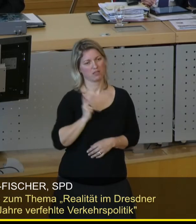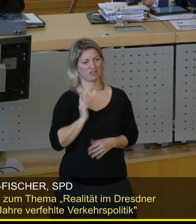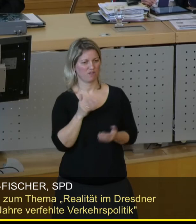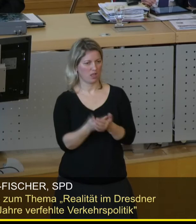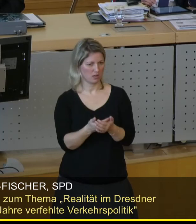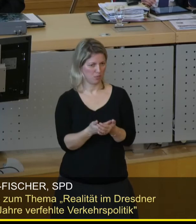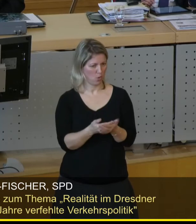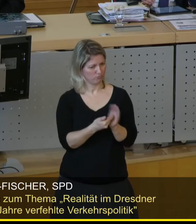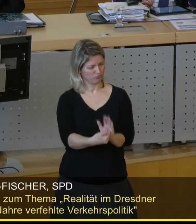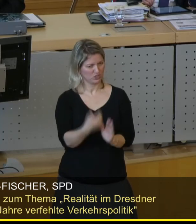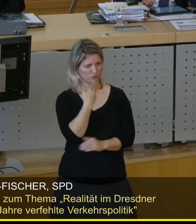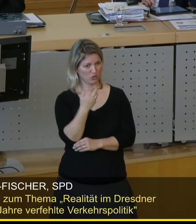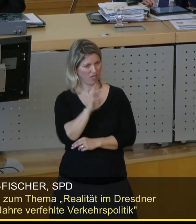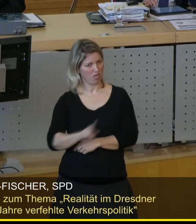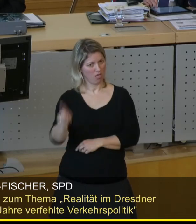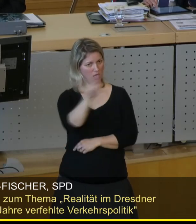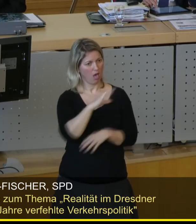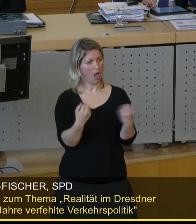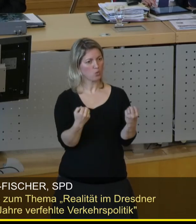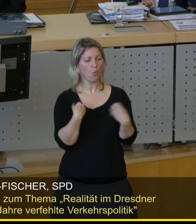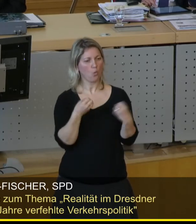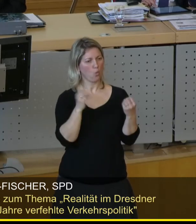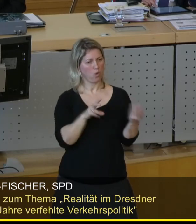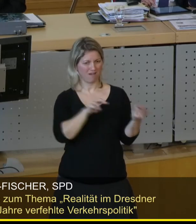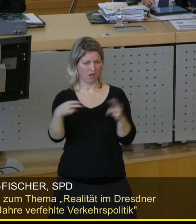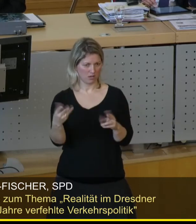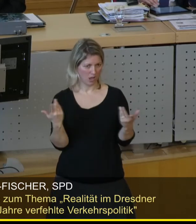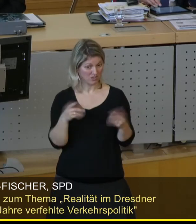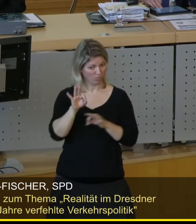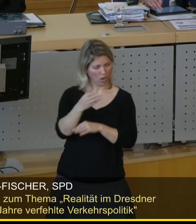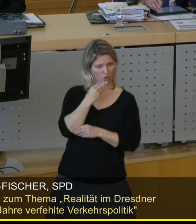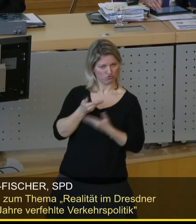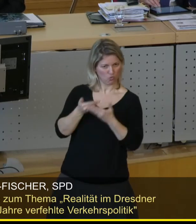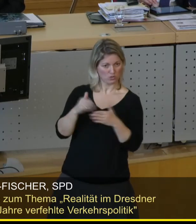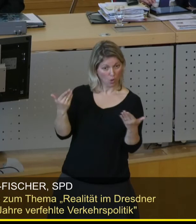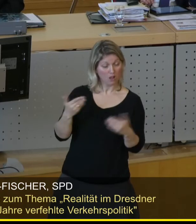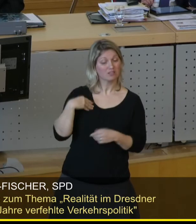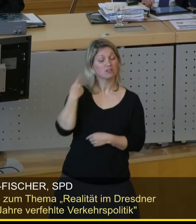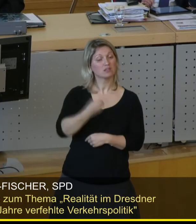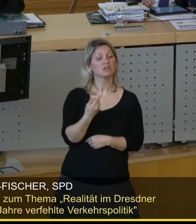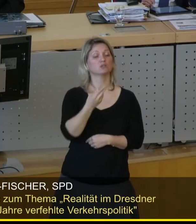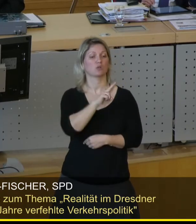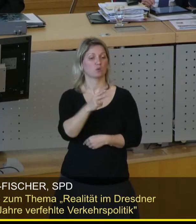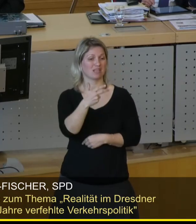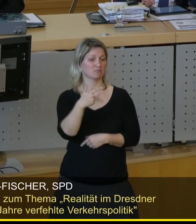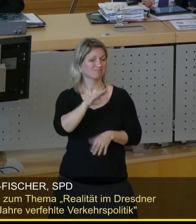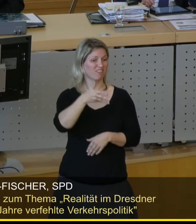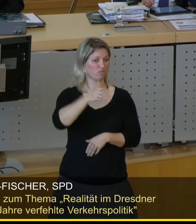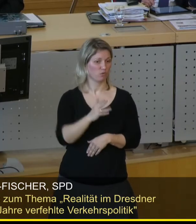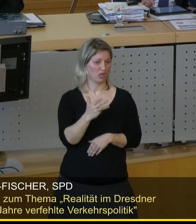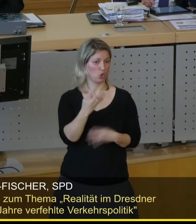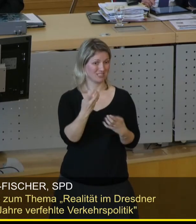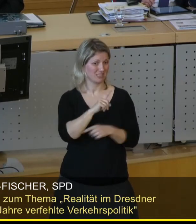all diejenigen, die nicht das Auto nutzen müssen. Wir werden 2030 ungefähr 590.000 Einwohner haben. Das Umland wächst